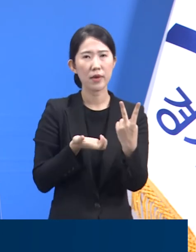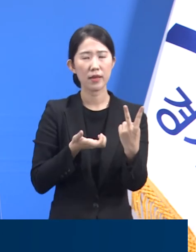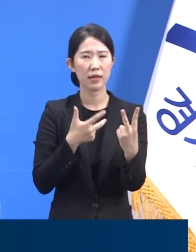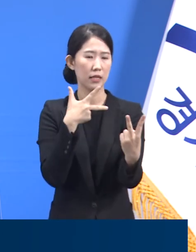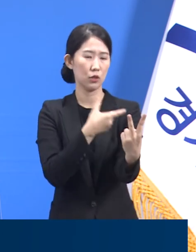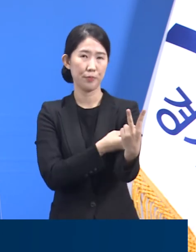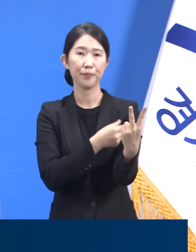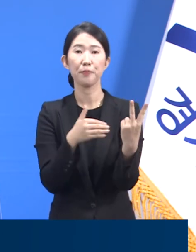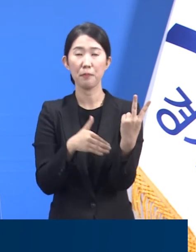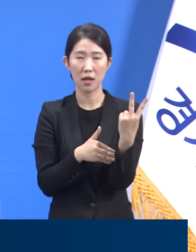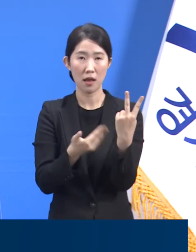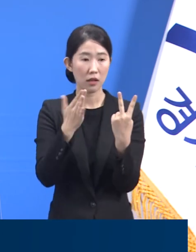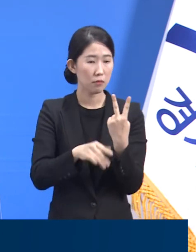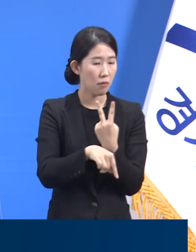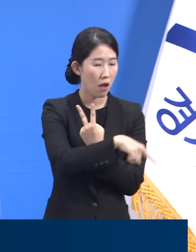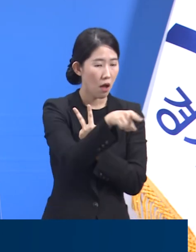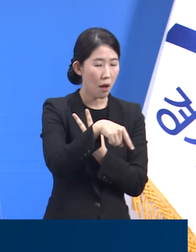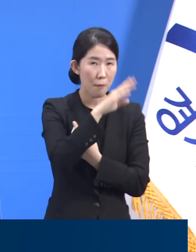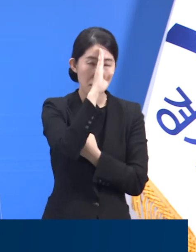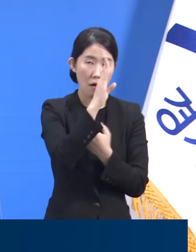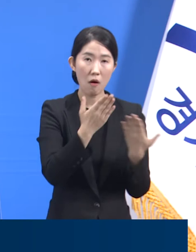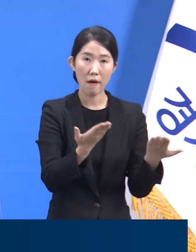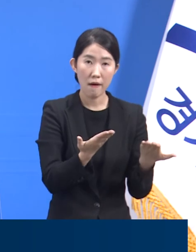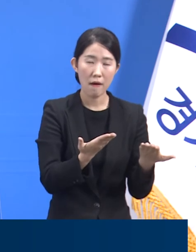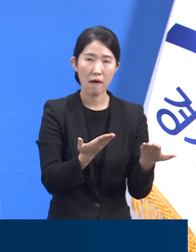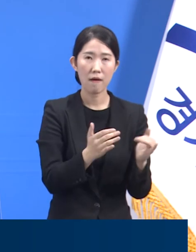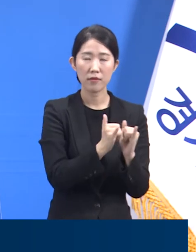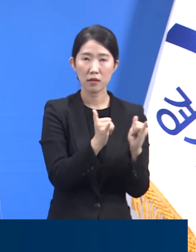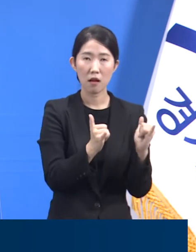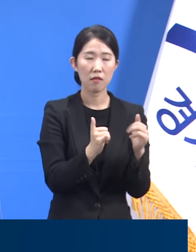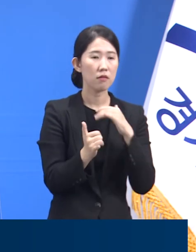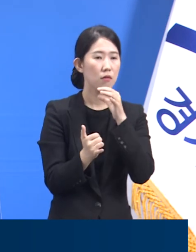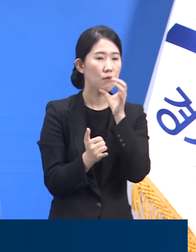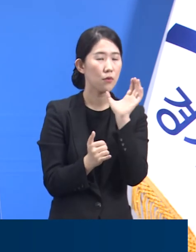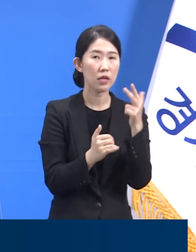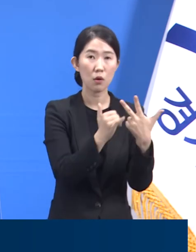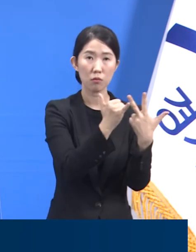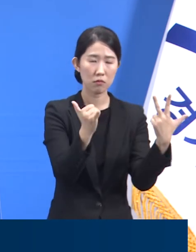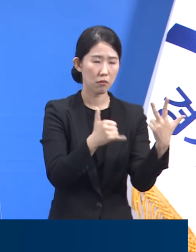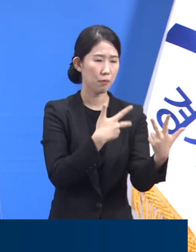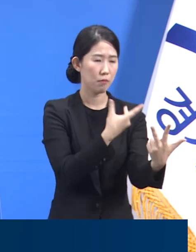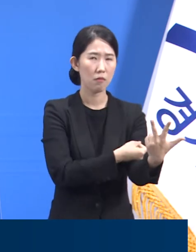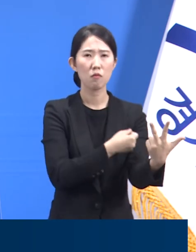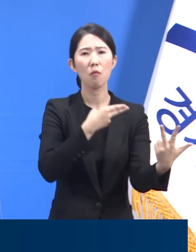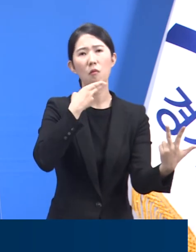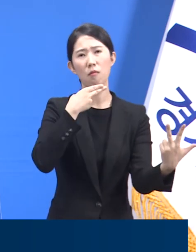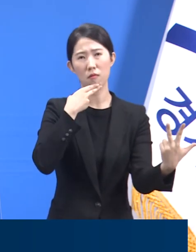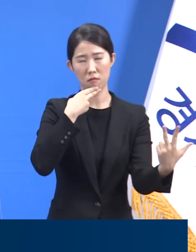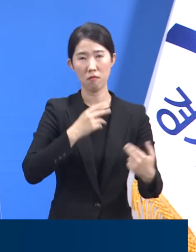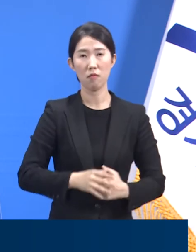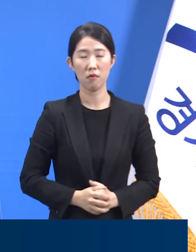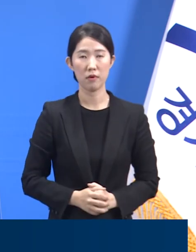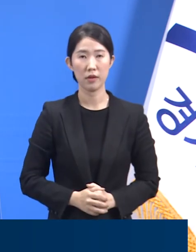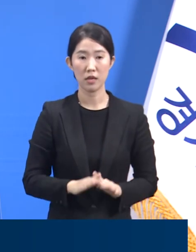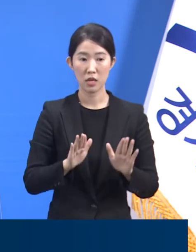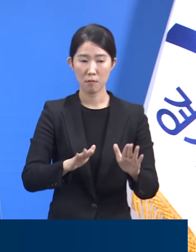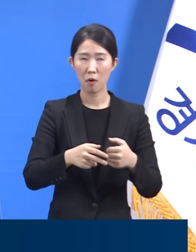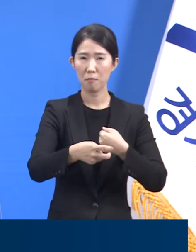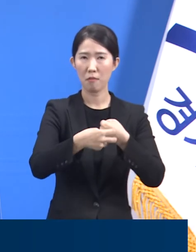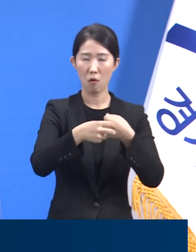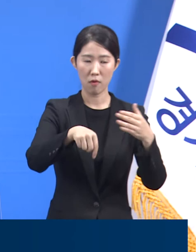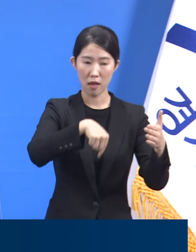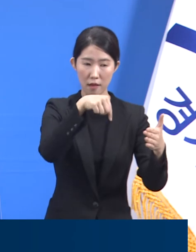병실의 어르신 7명은 안타깝게도 모두 백신 미접종 상황이었습니다. 해당 요양병원의